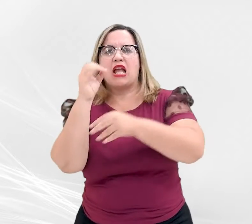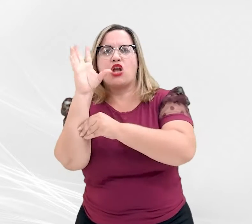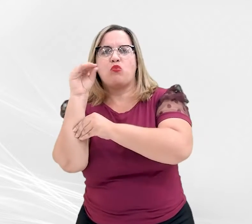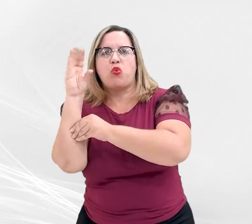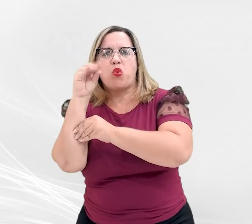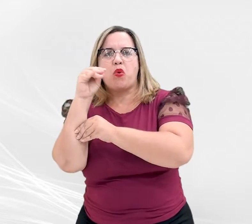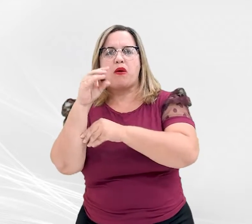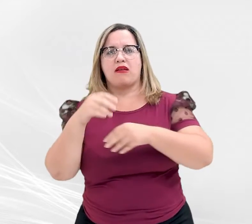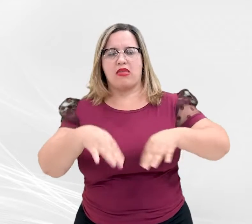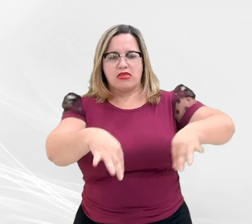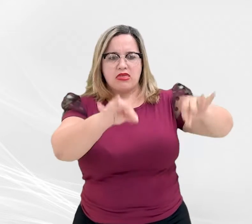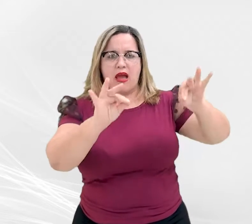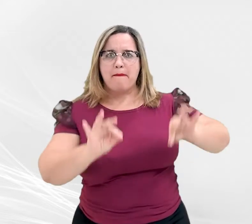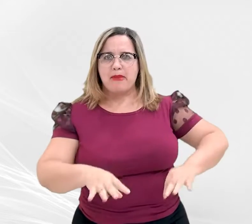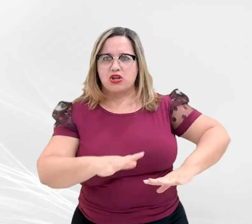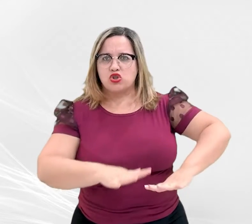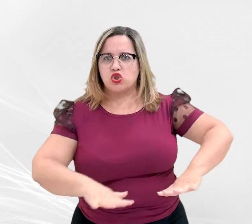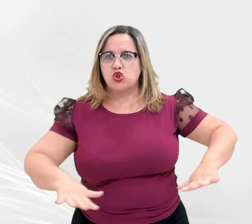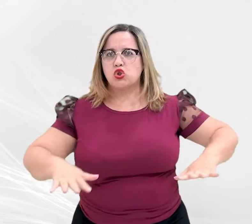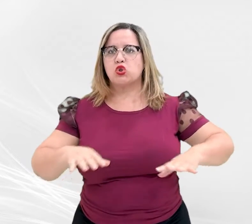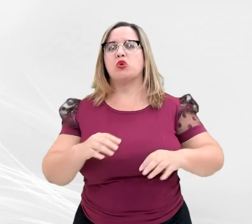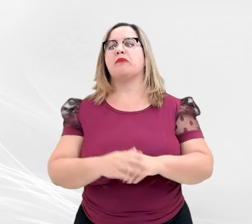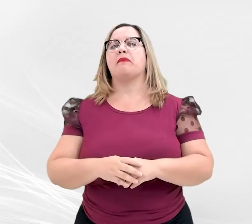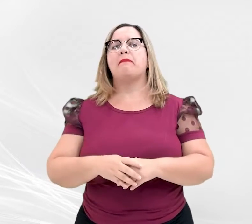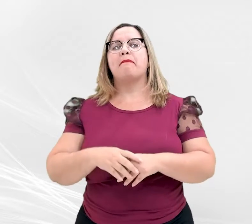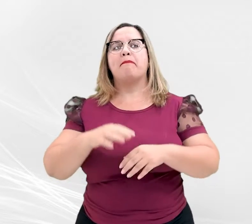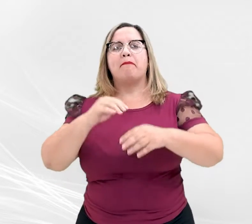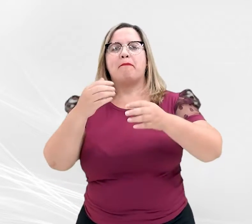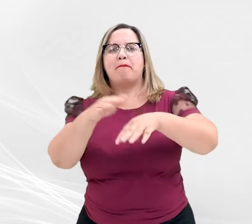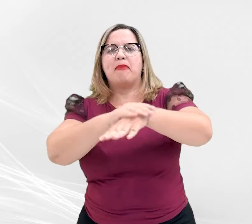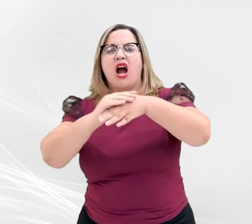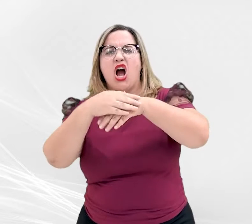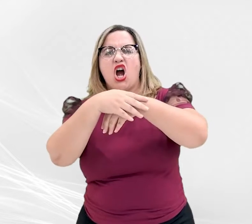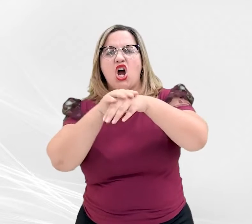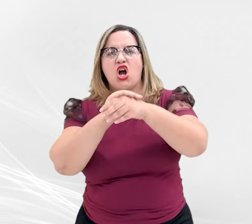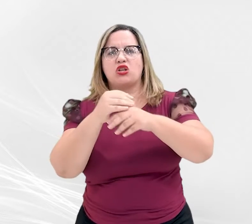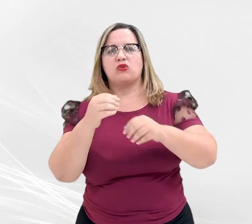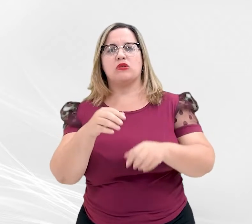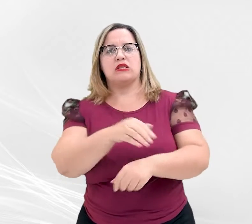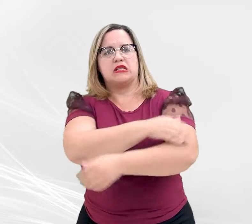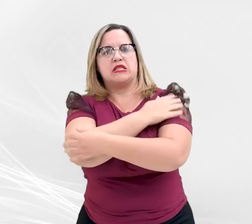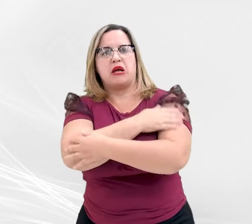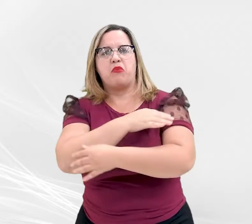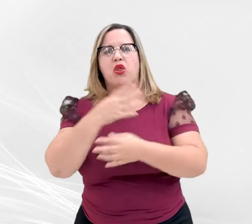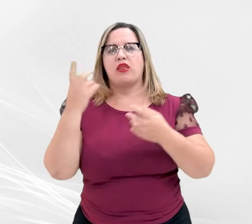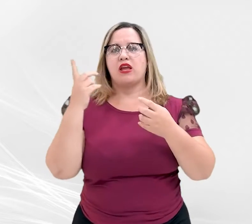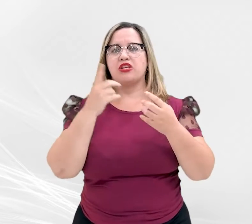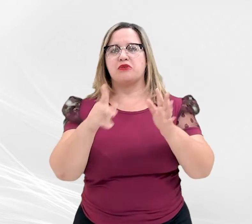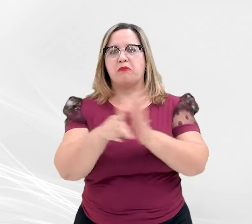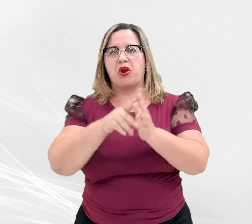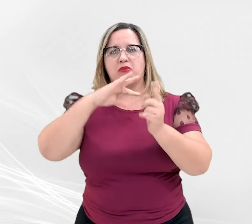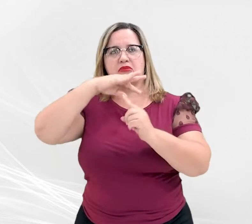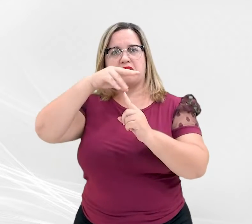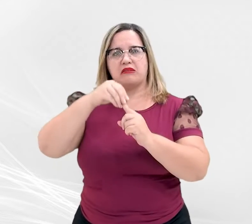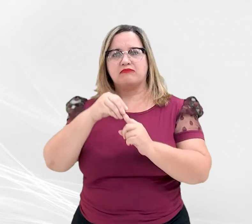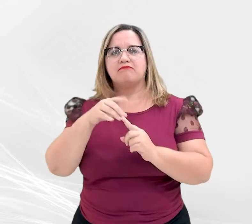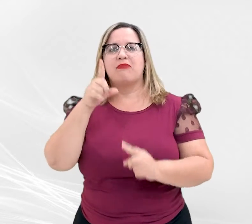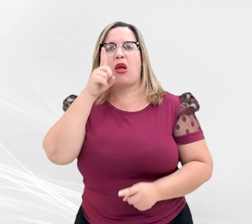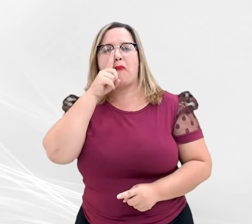-saco, panos de prato, sabonete artesanal, biscoitos, caixas em MDF com decupagem,